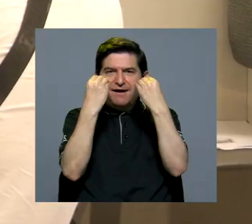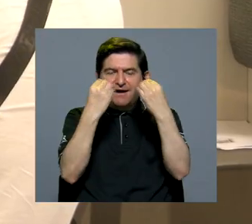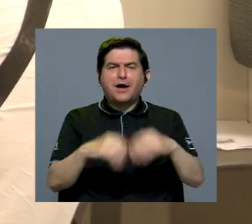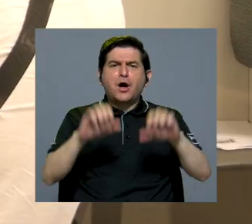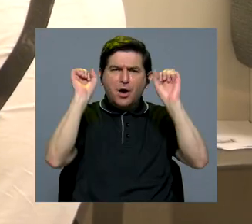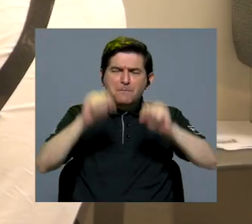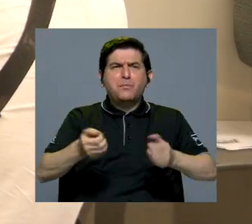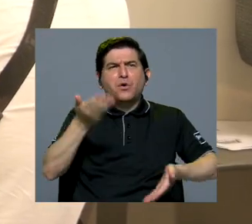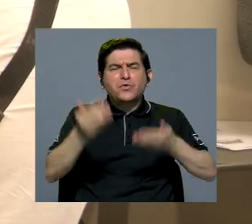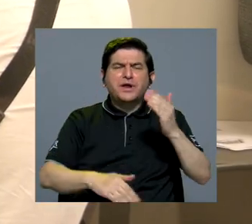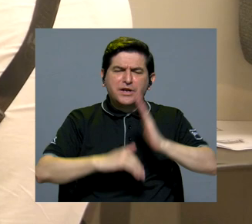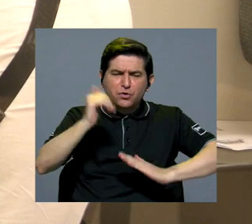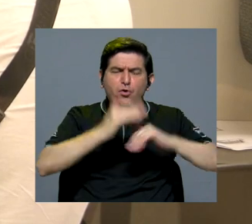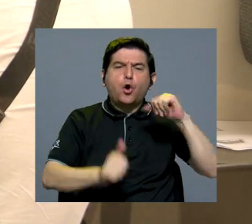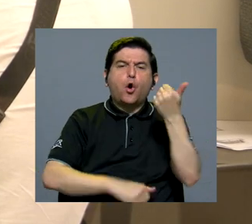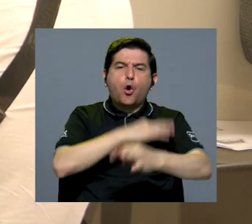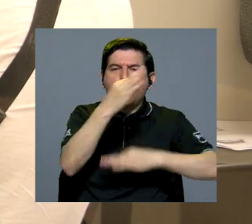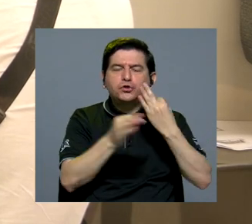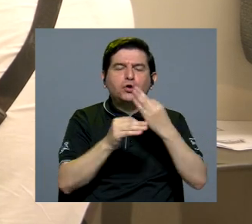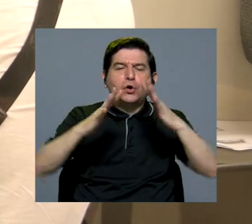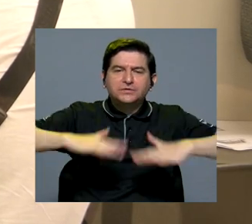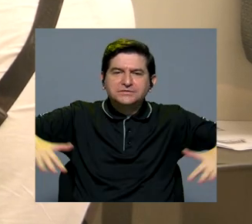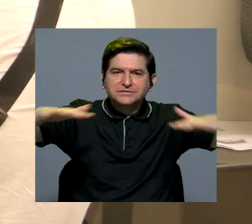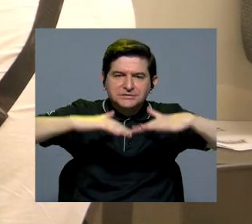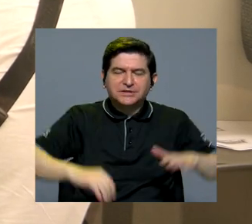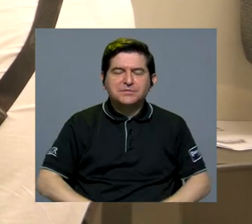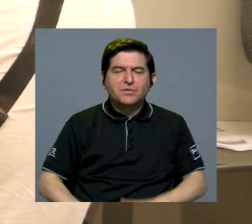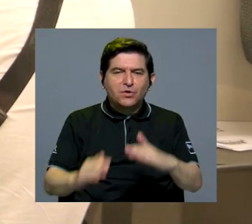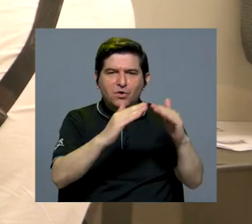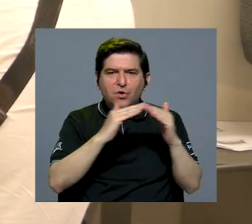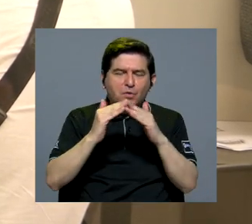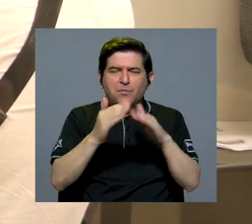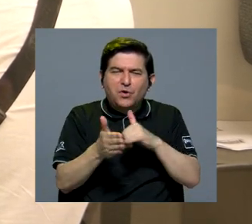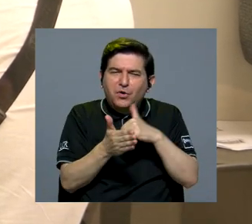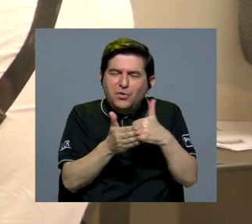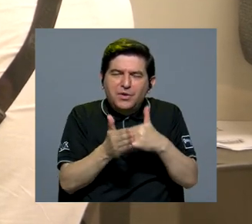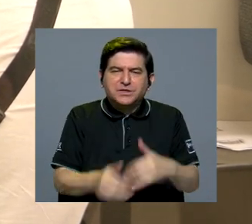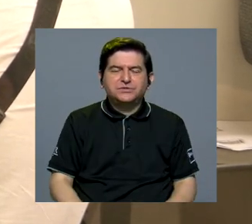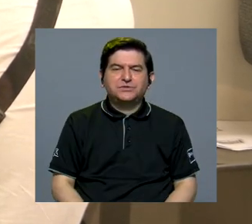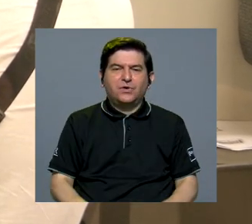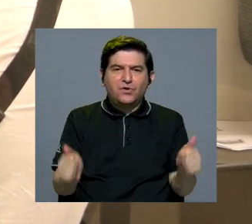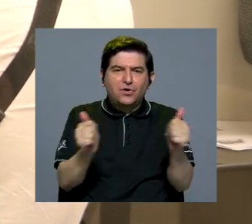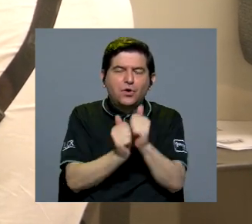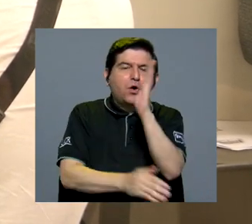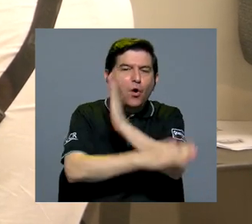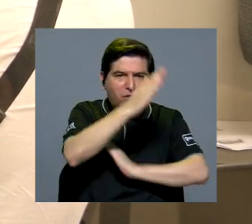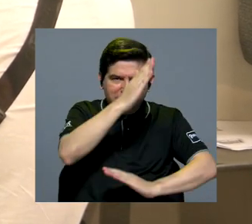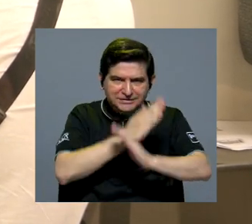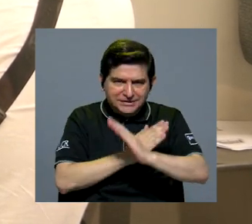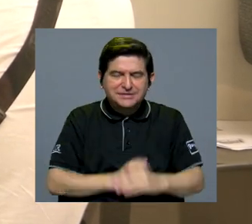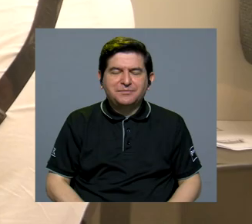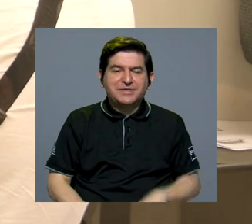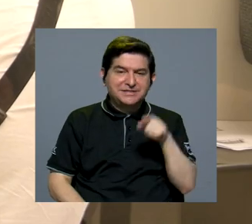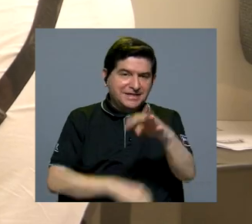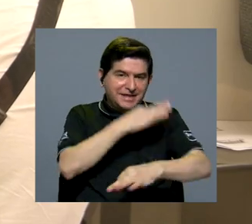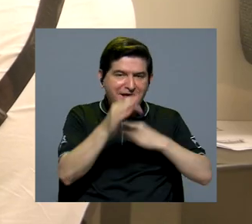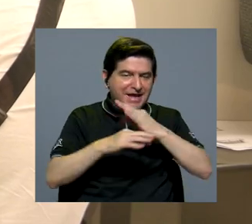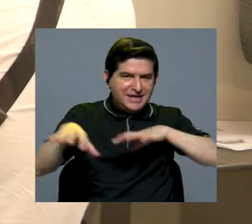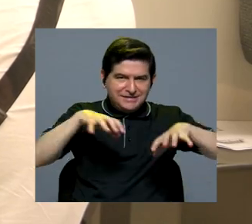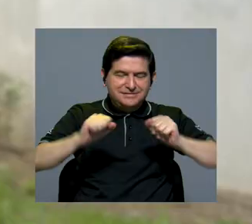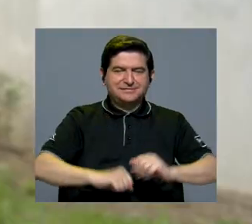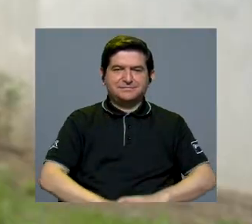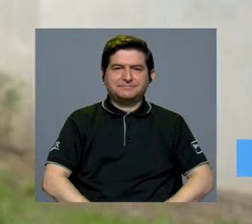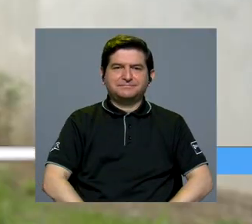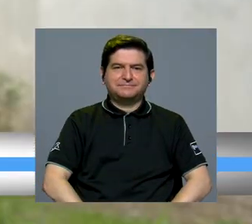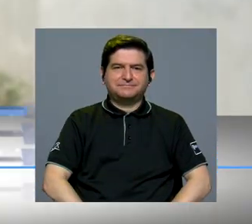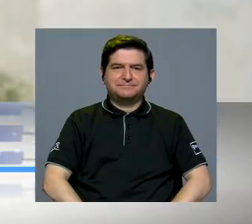enseñanza de que podemos tal vez construir otro tipo de espacio para población vulnerable y con discapacidad en este tipo de